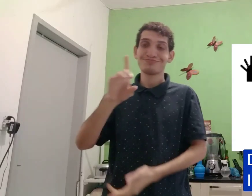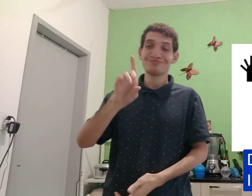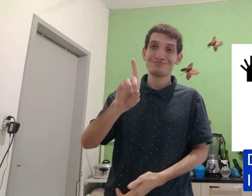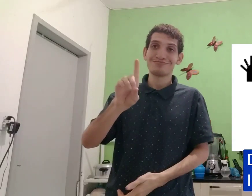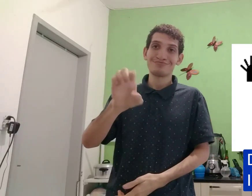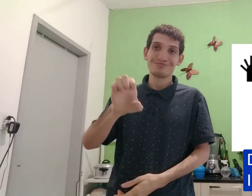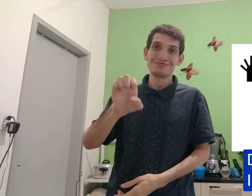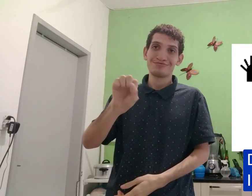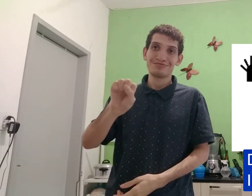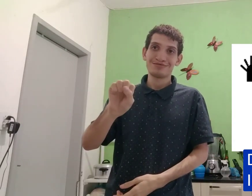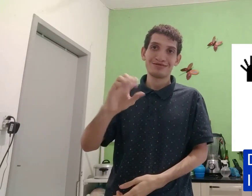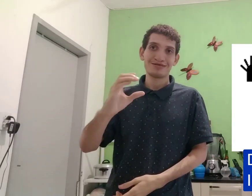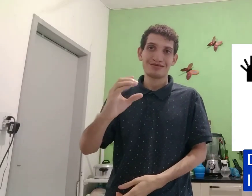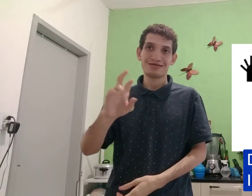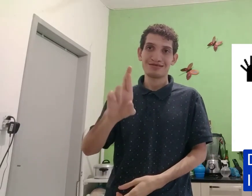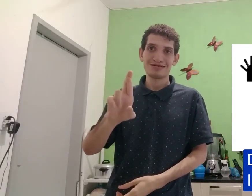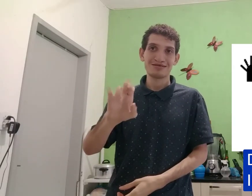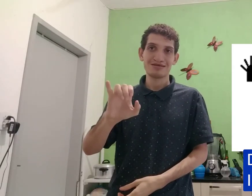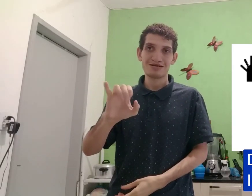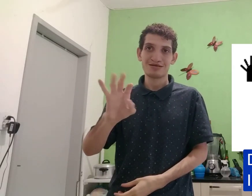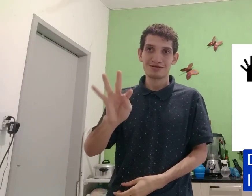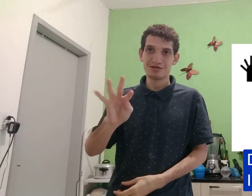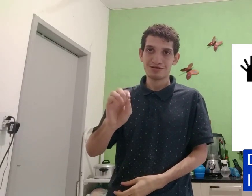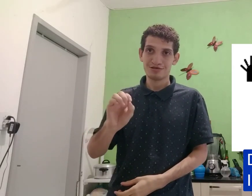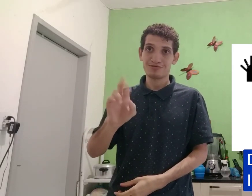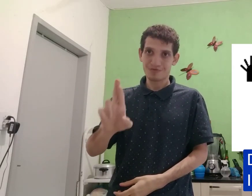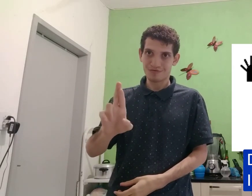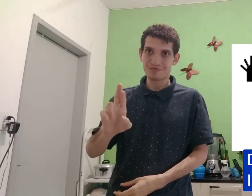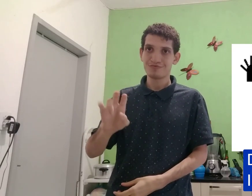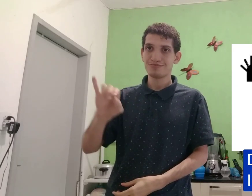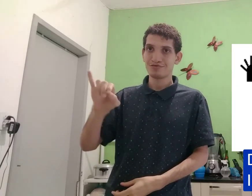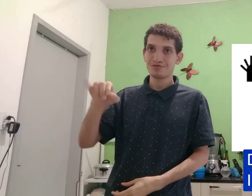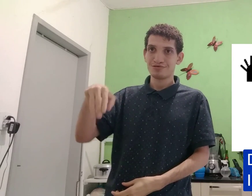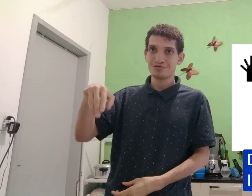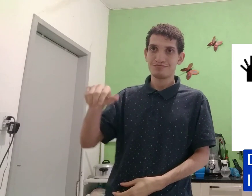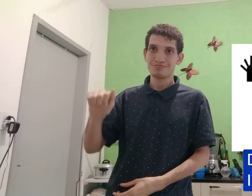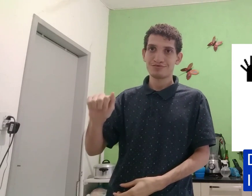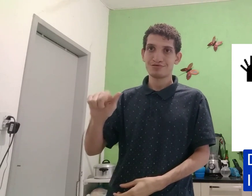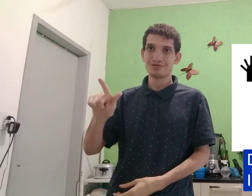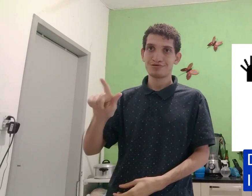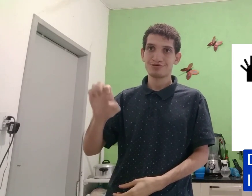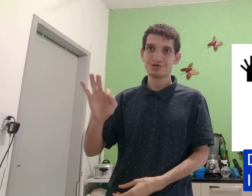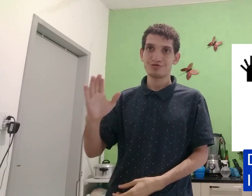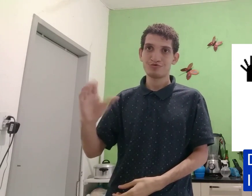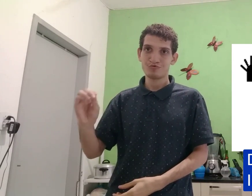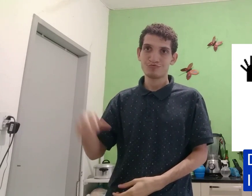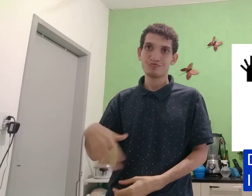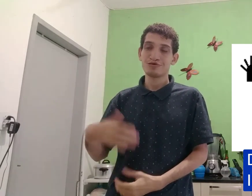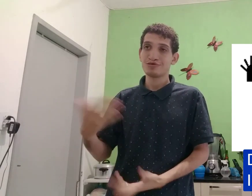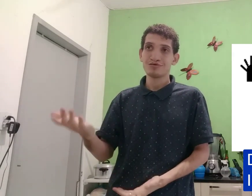tradução, descrito, imagético,